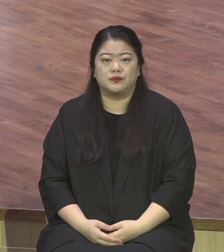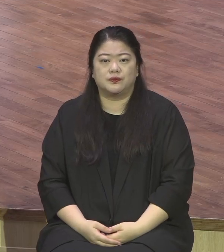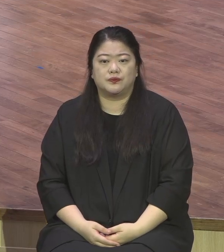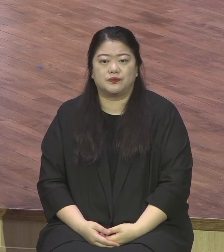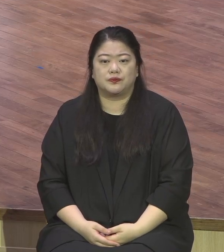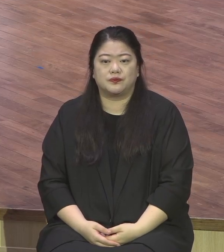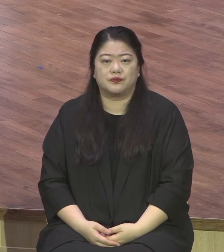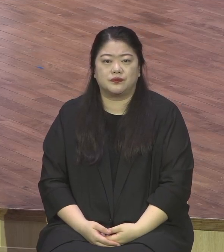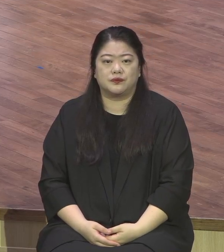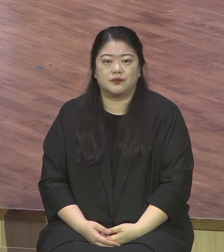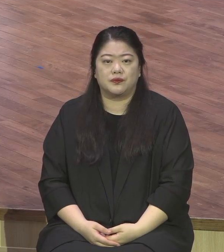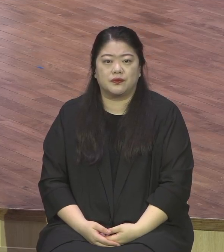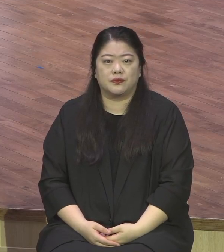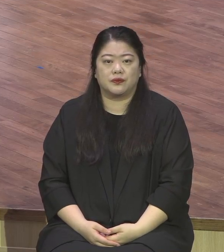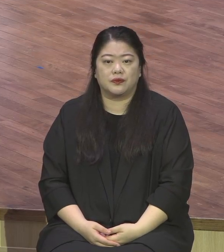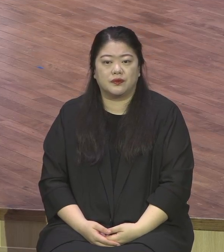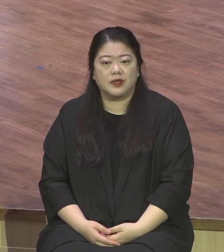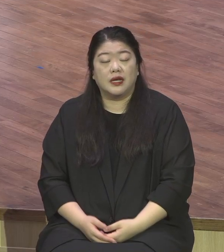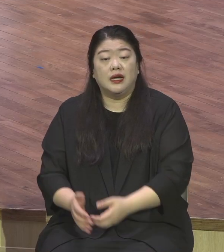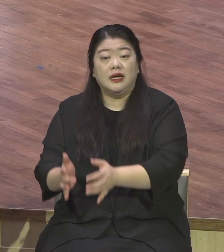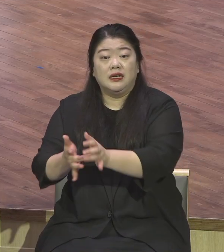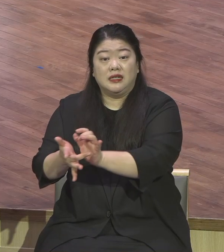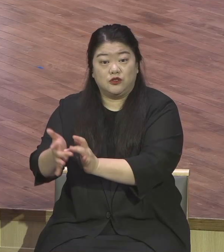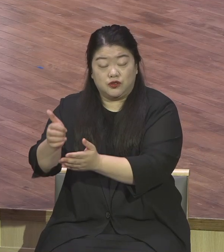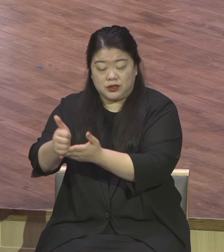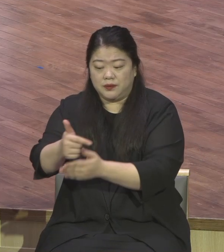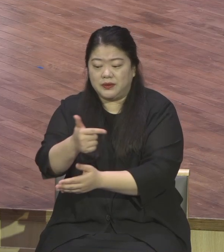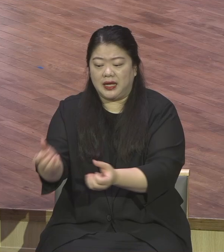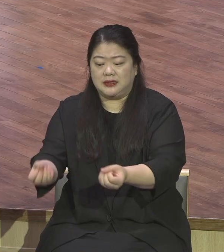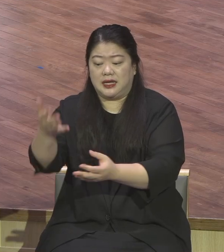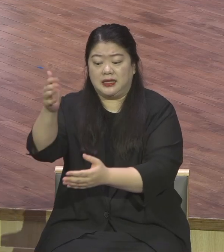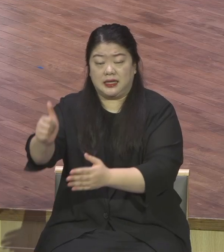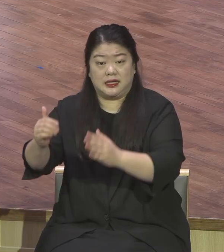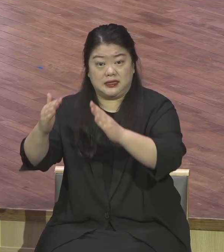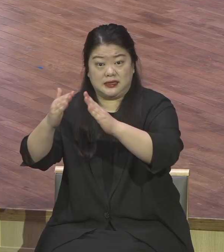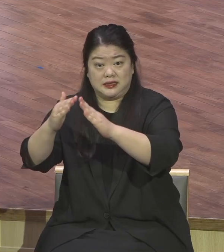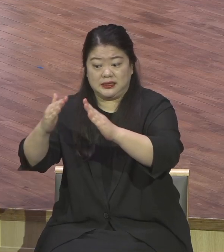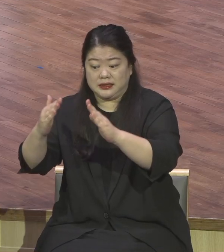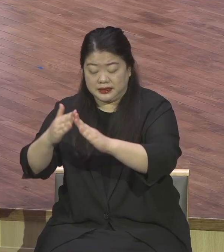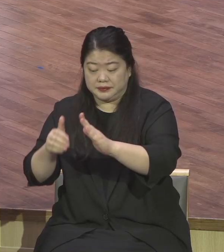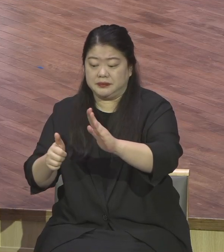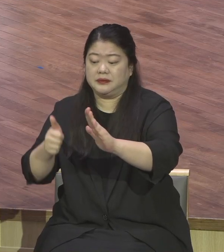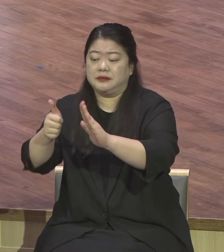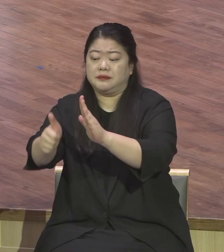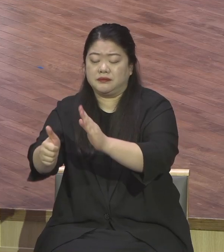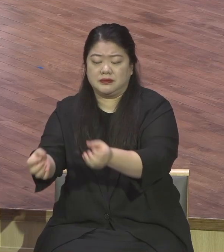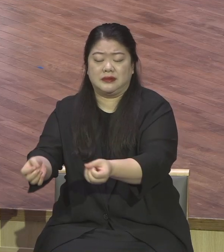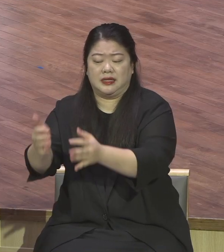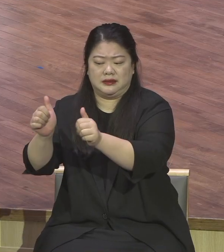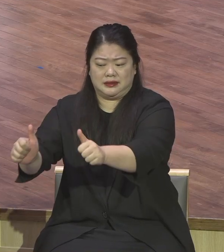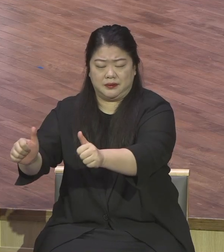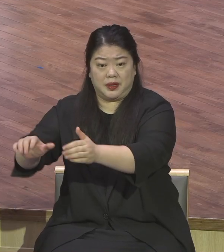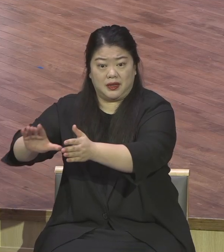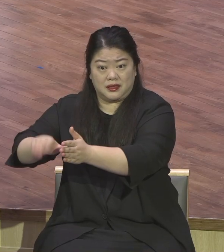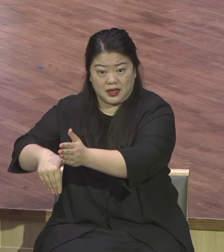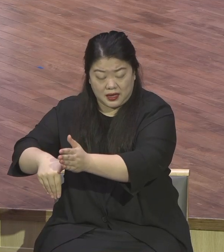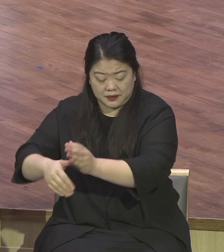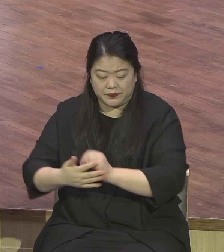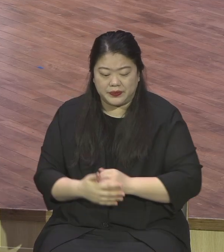집들에서 그렇게 신문을 받을 때 조용히 들어와서 이제